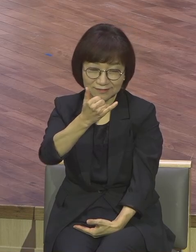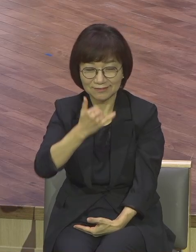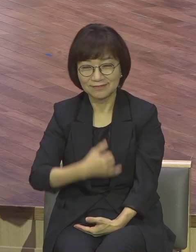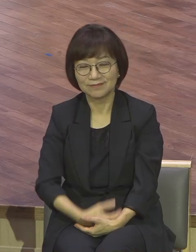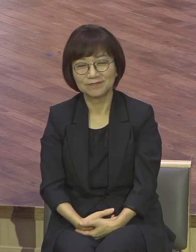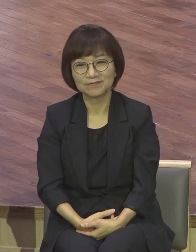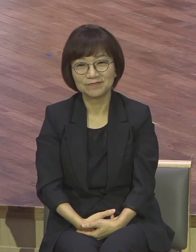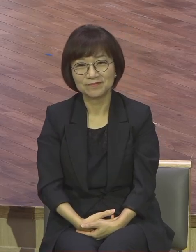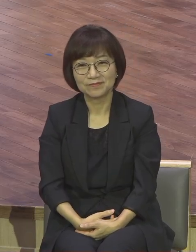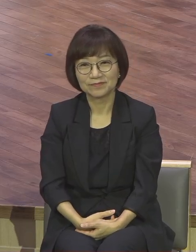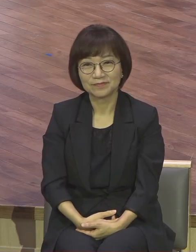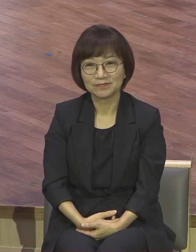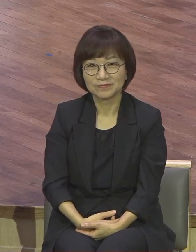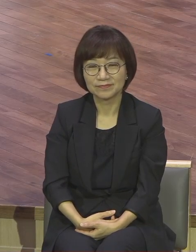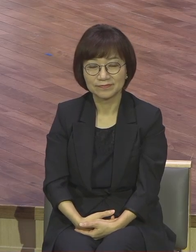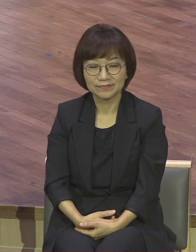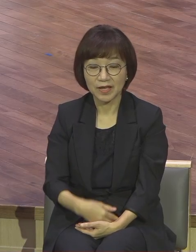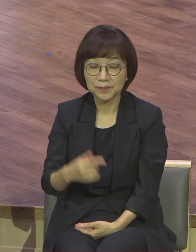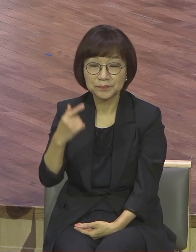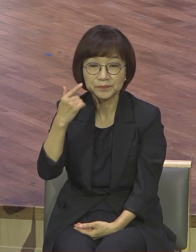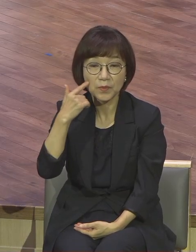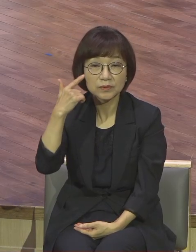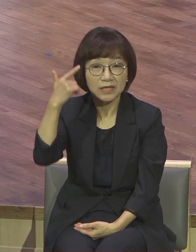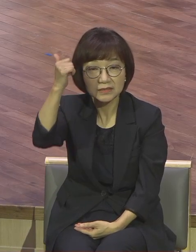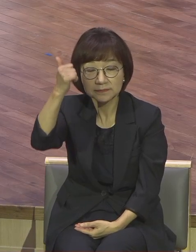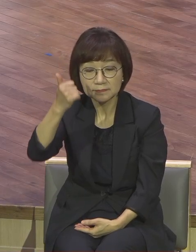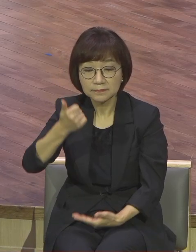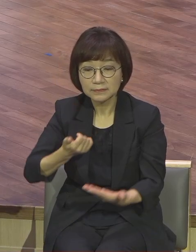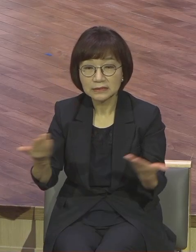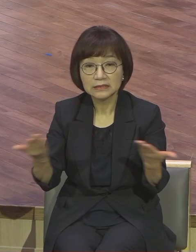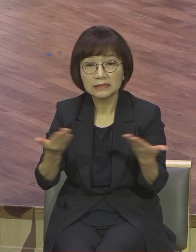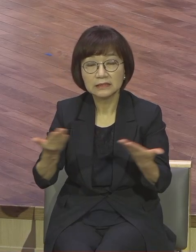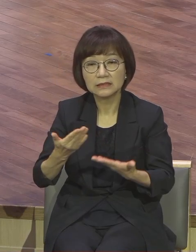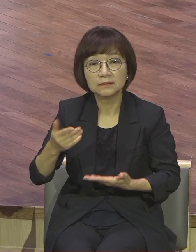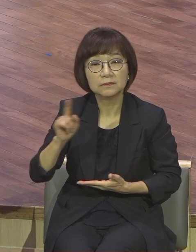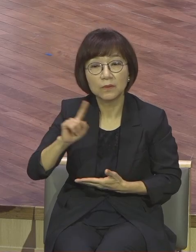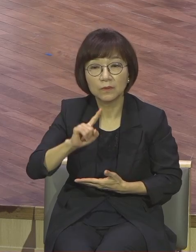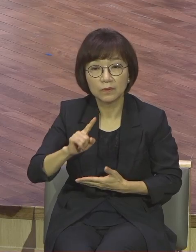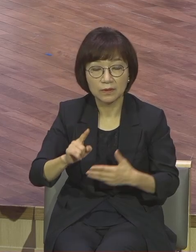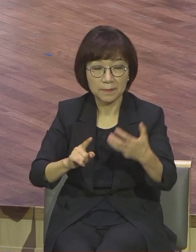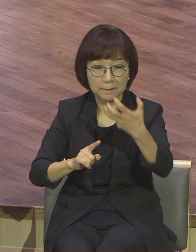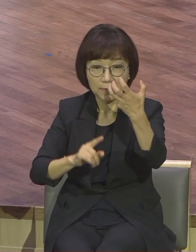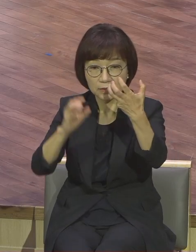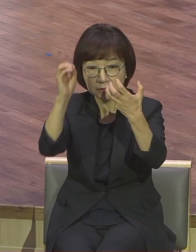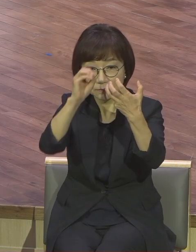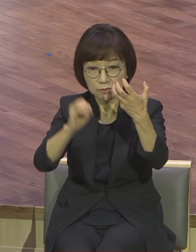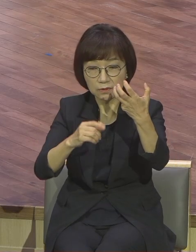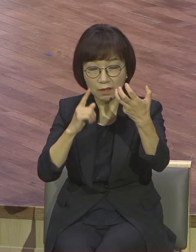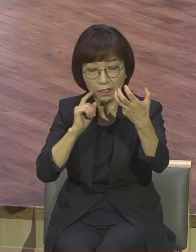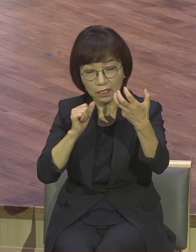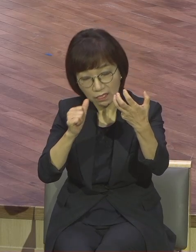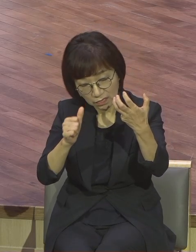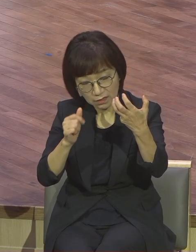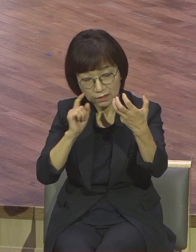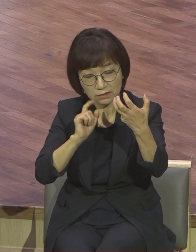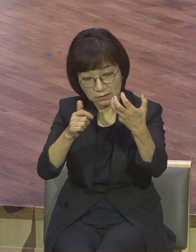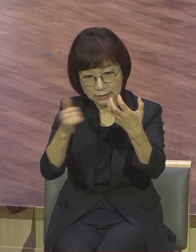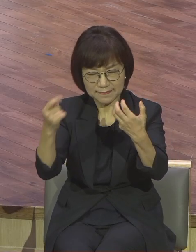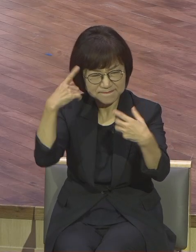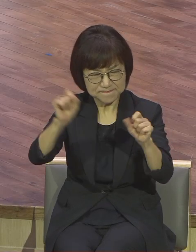목해자가 할 것이 뭐냐 이 80%를 깨우는 것이다 그리고 푹